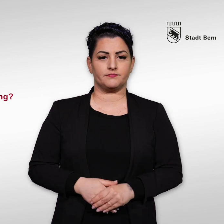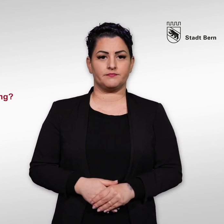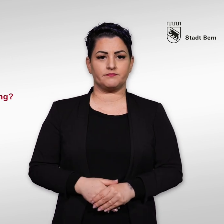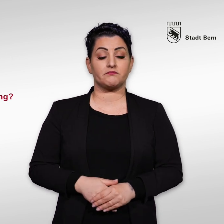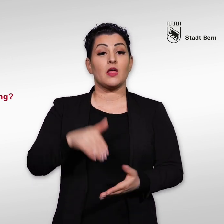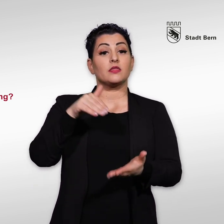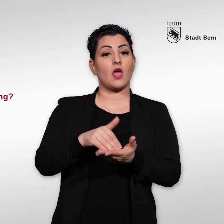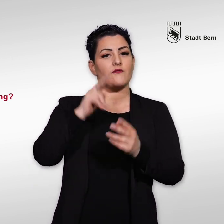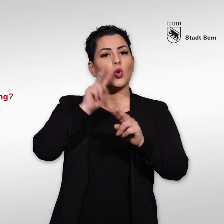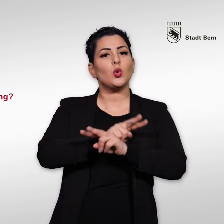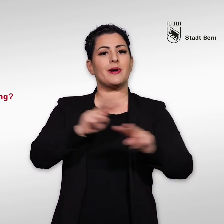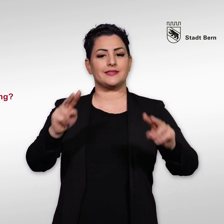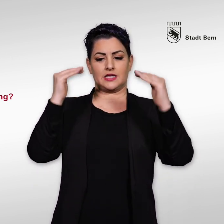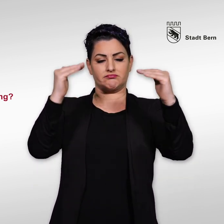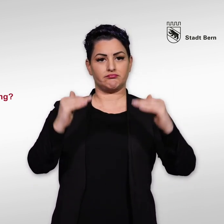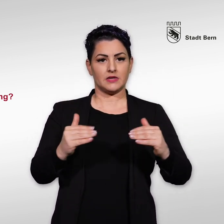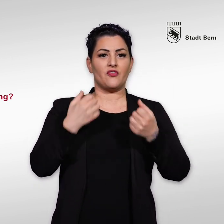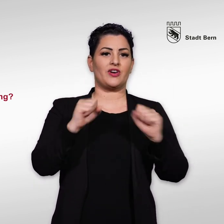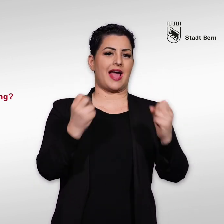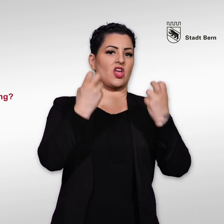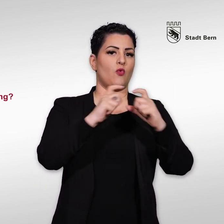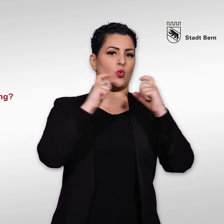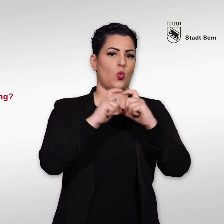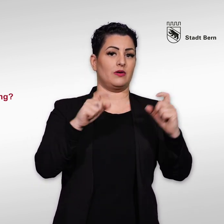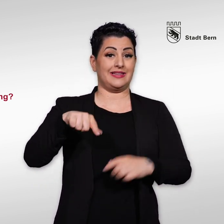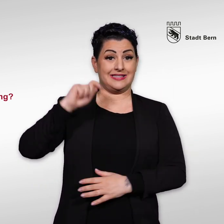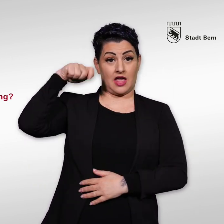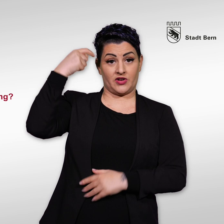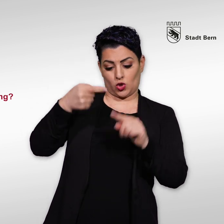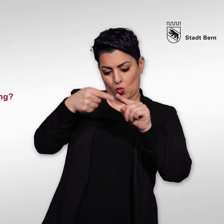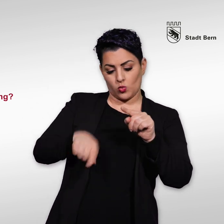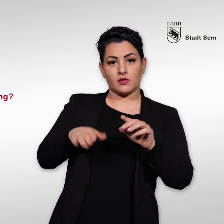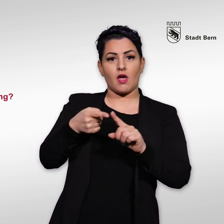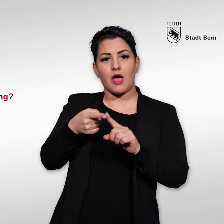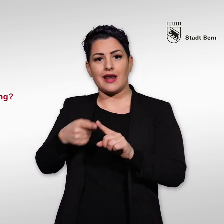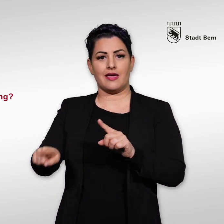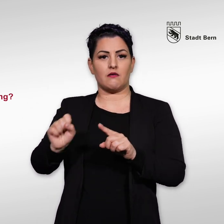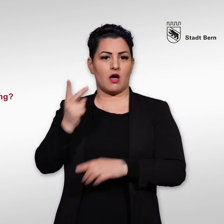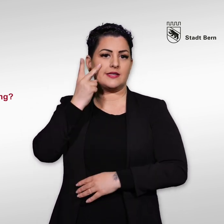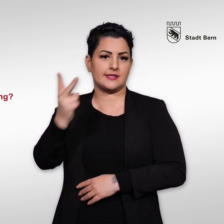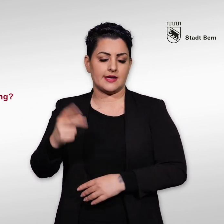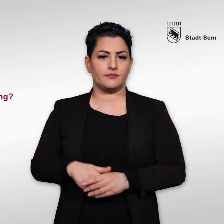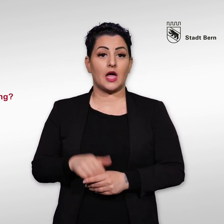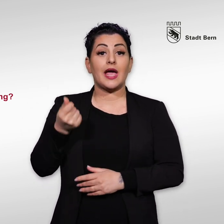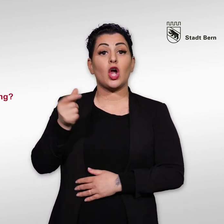Sie finden eine Übersicht der freien Wohnungen im Link unter diesem Video. Die günstigen Wohnungen mit